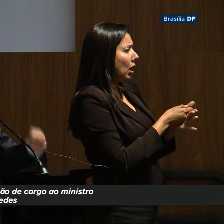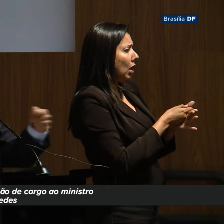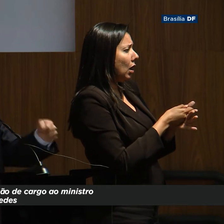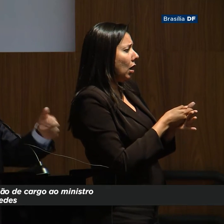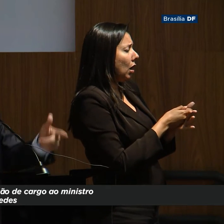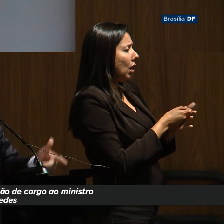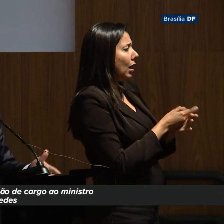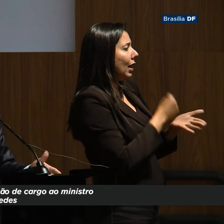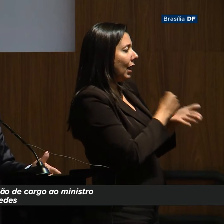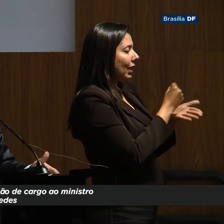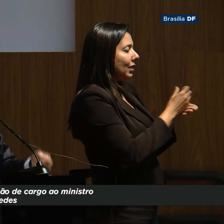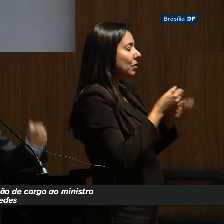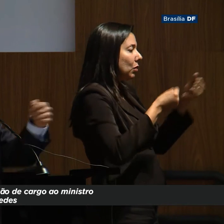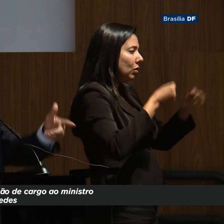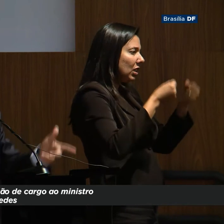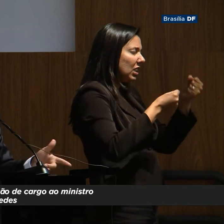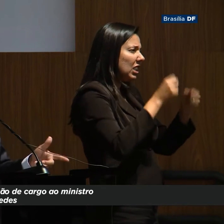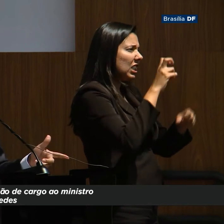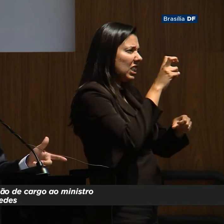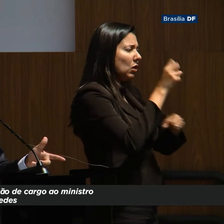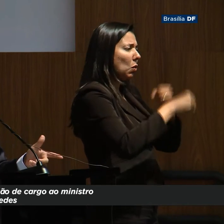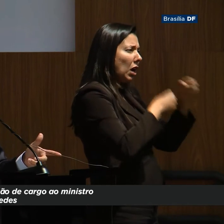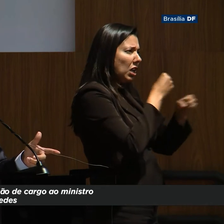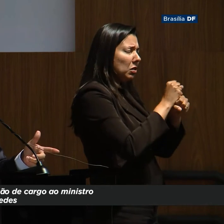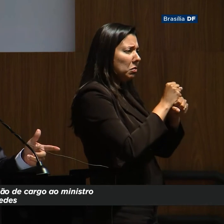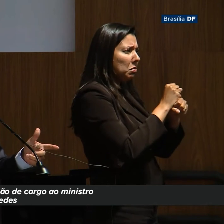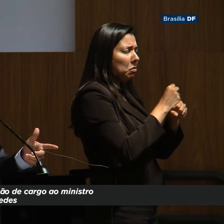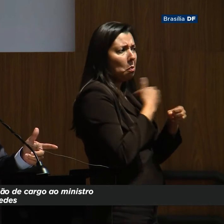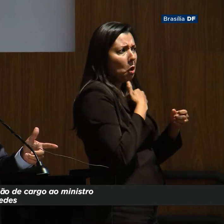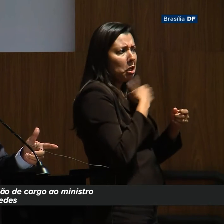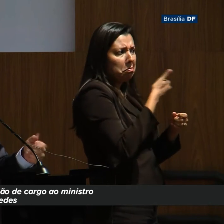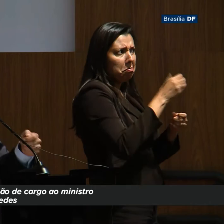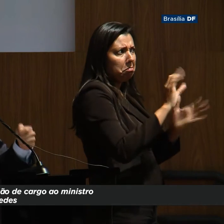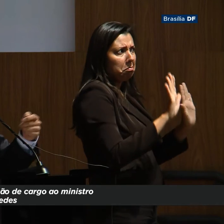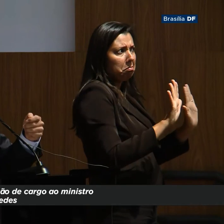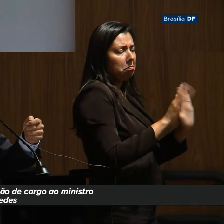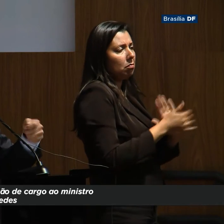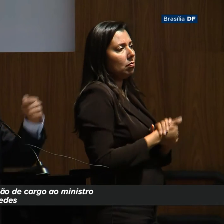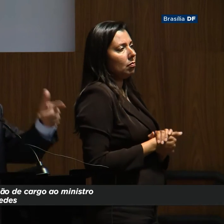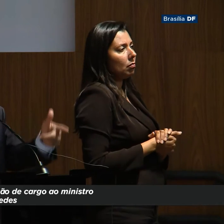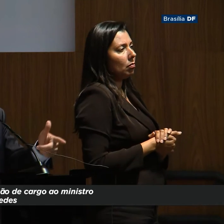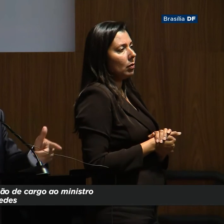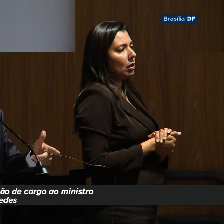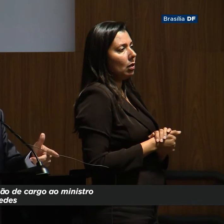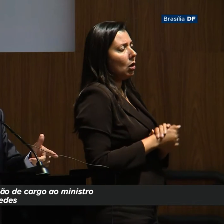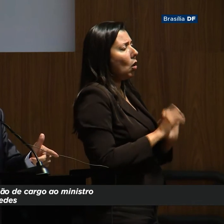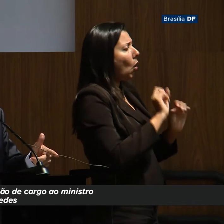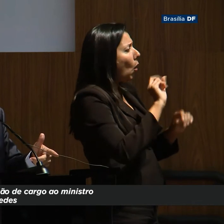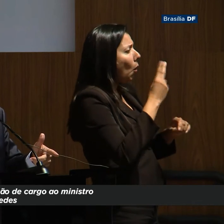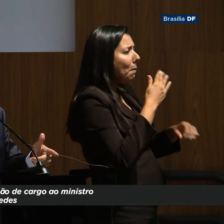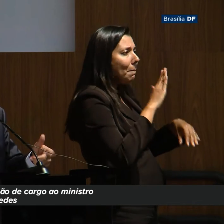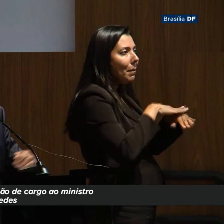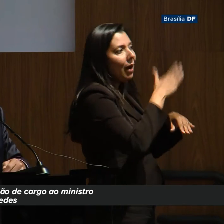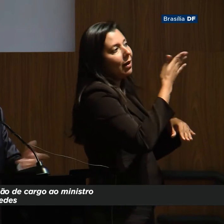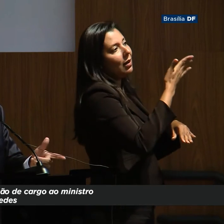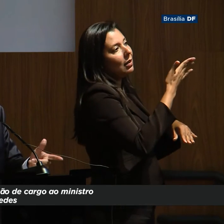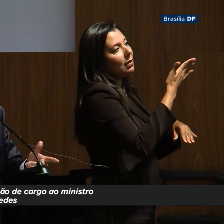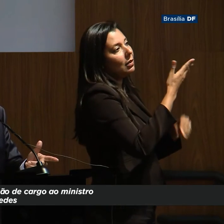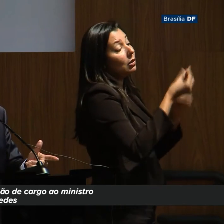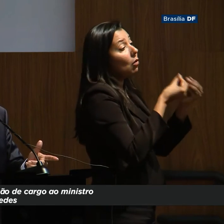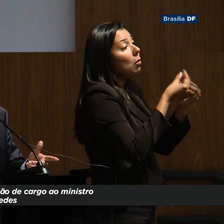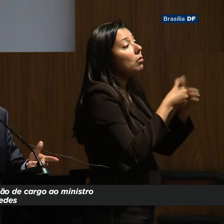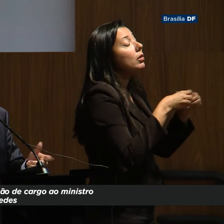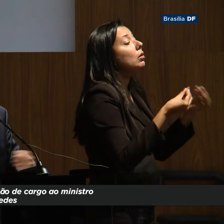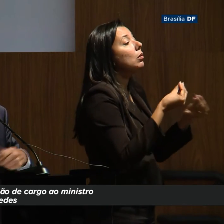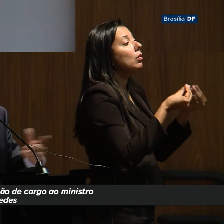depois ter que renovar cada cinco anos? Será que não dá para descer 10 anos? Será que não pode ser um pouco mais? Mas aí, como é que